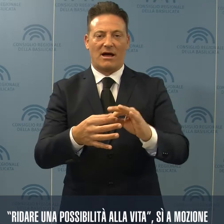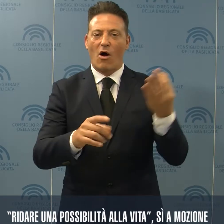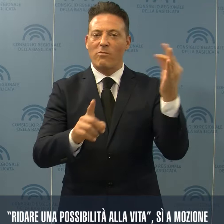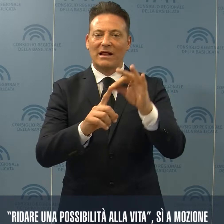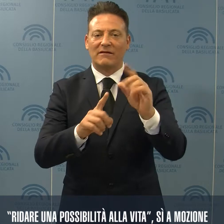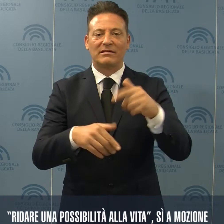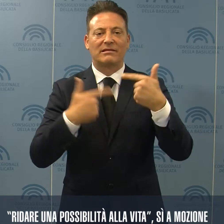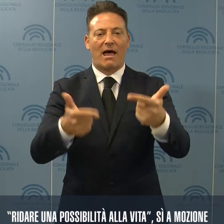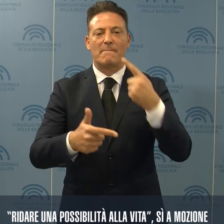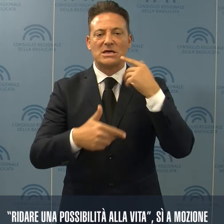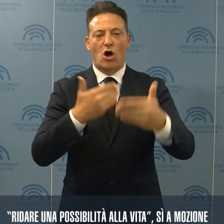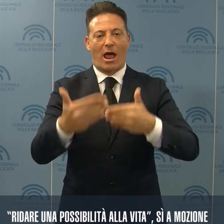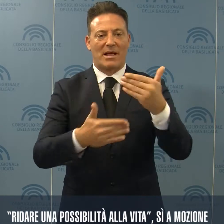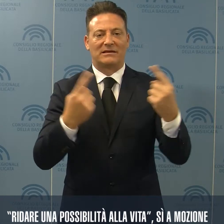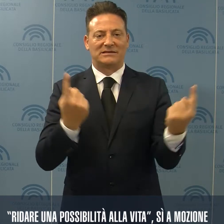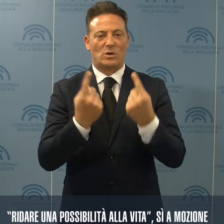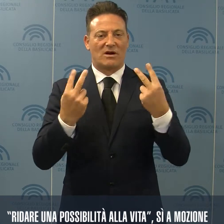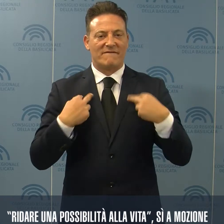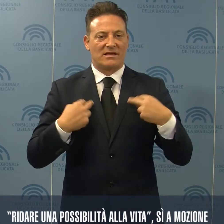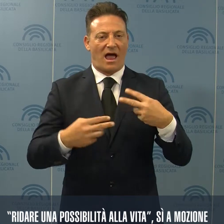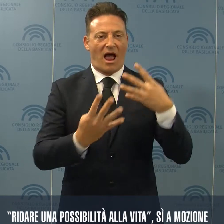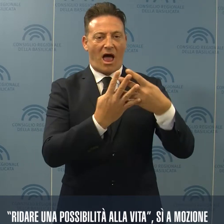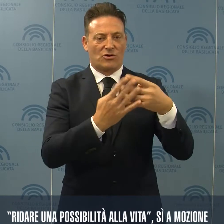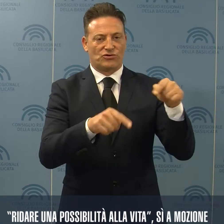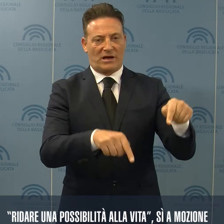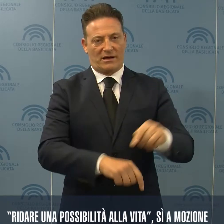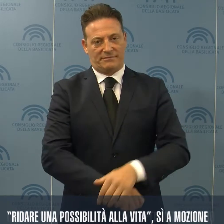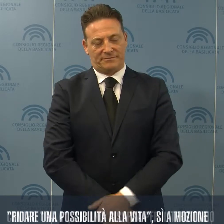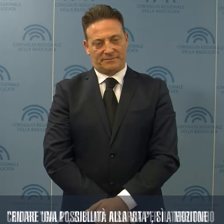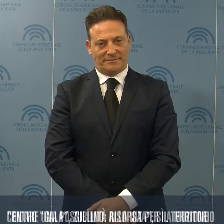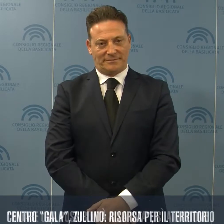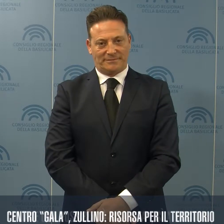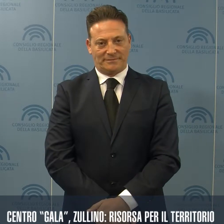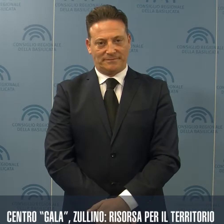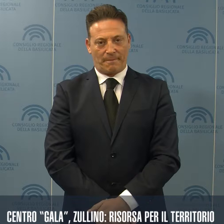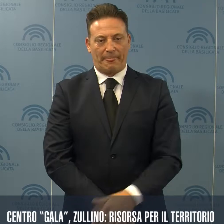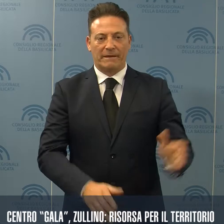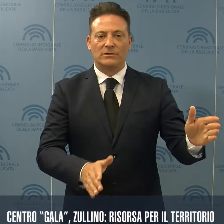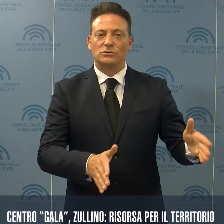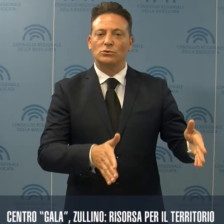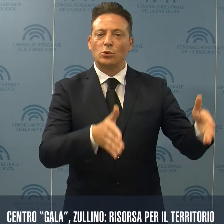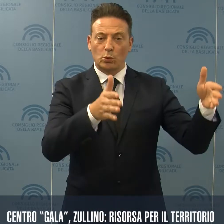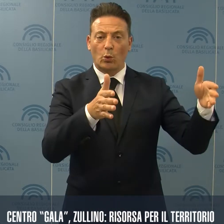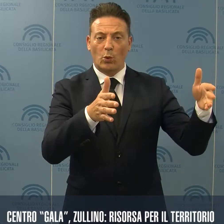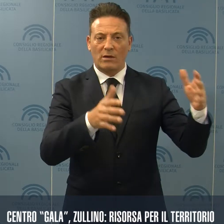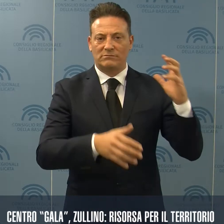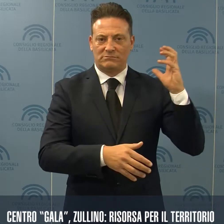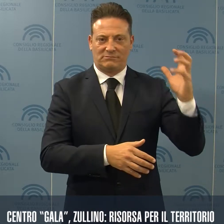miglioramento delle condizioni carcerarie. Una struttura che vanta macchinari di